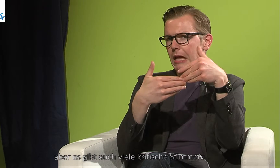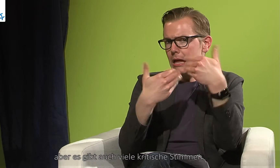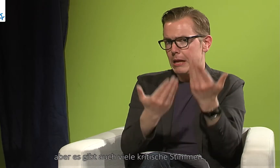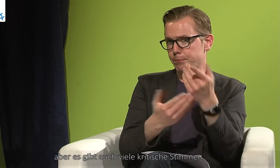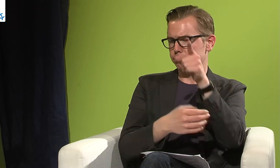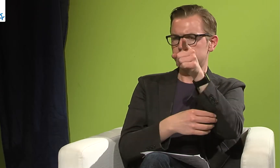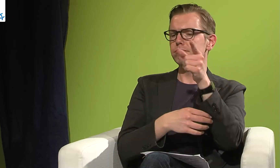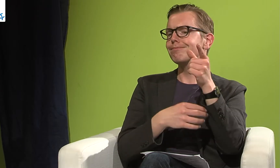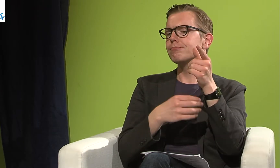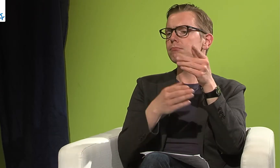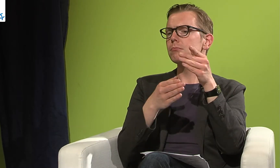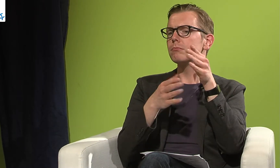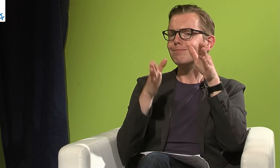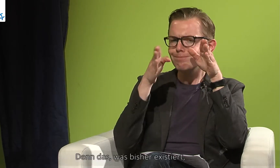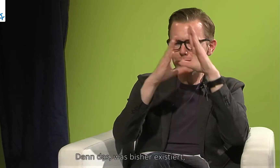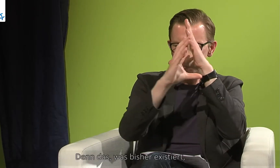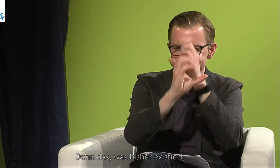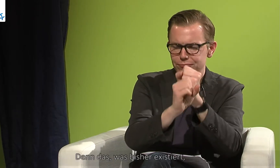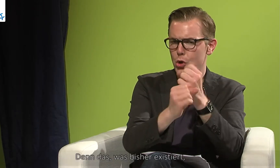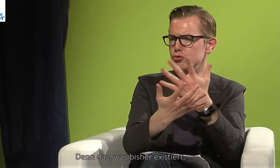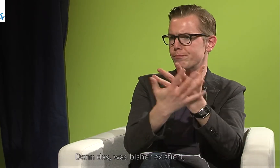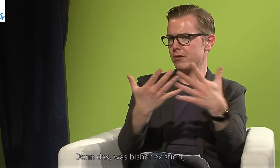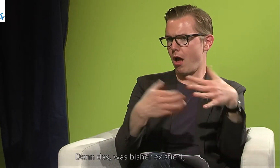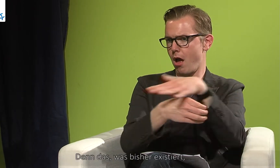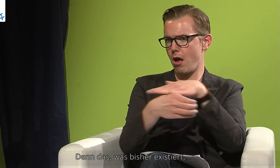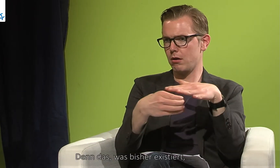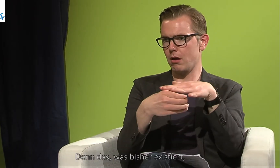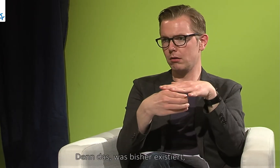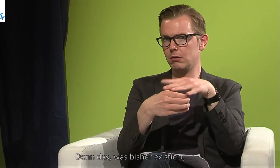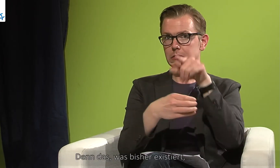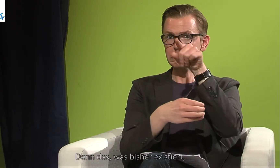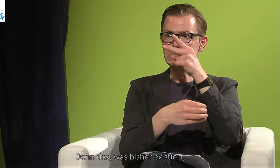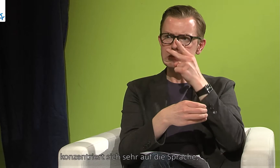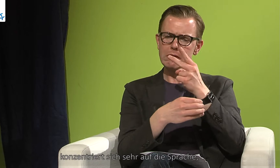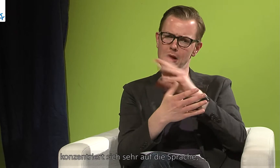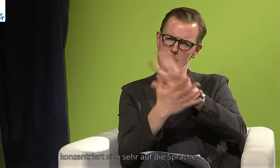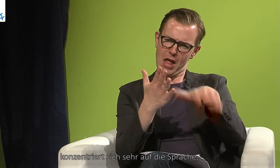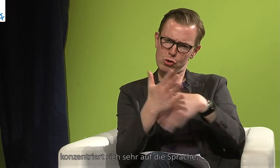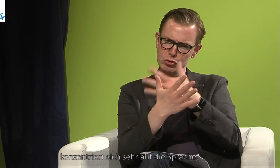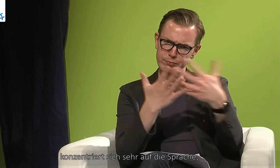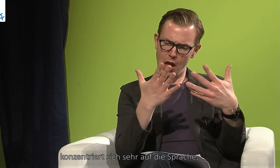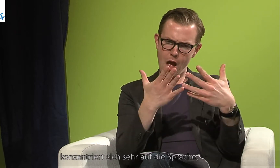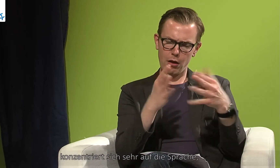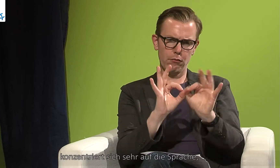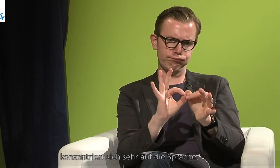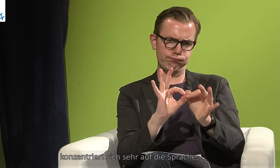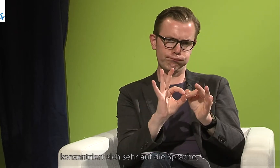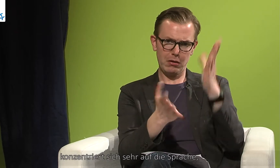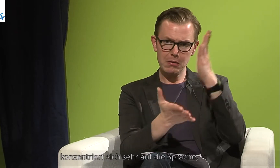Stimmen, denn das, was bisher existiert, konzentriert sich sehr auf die Sprache, die